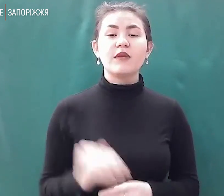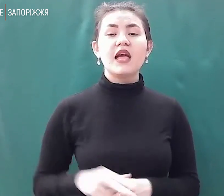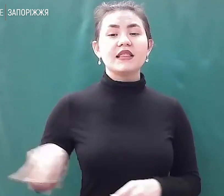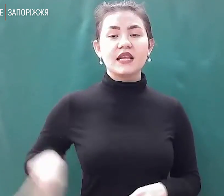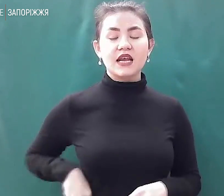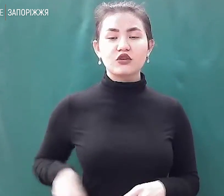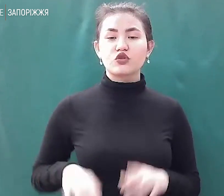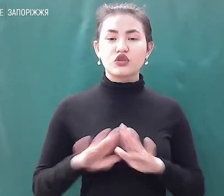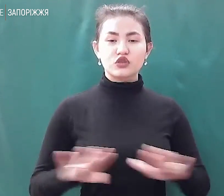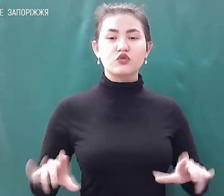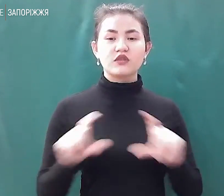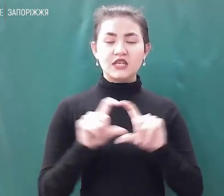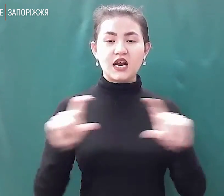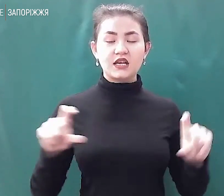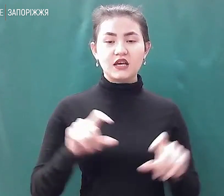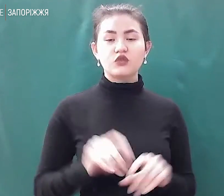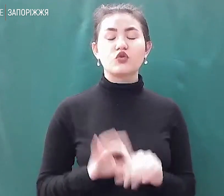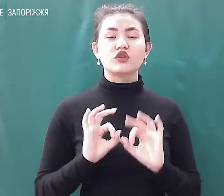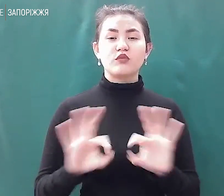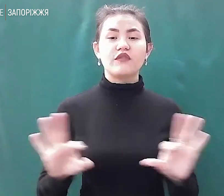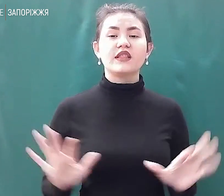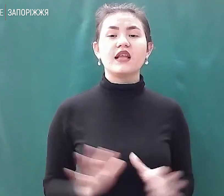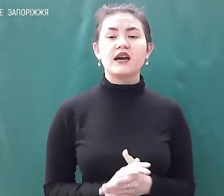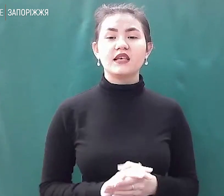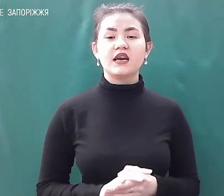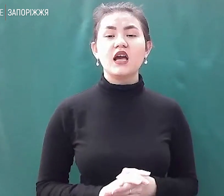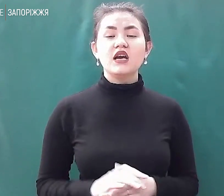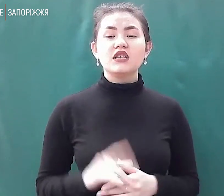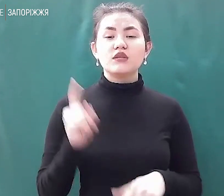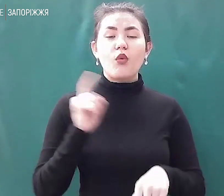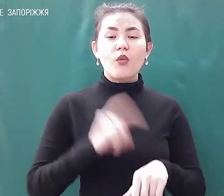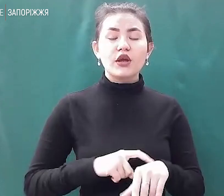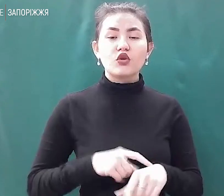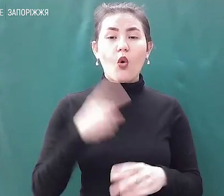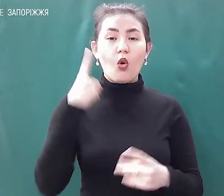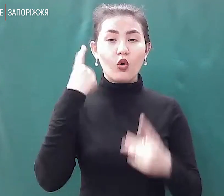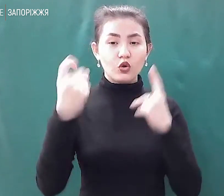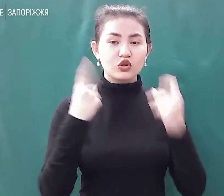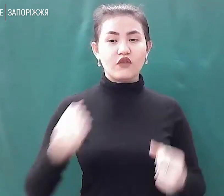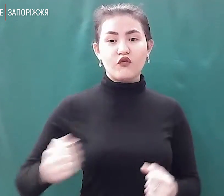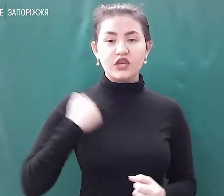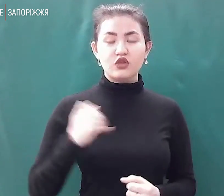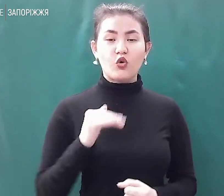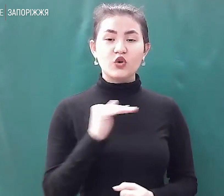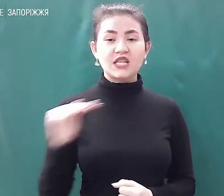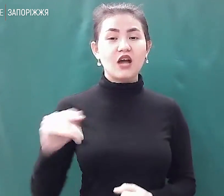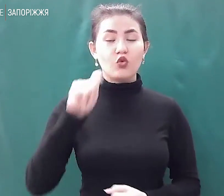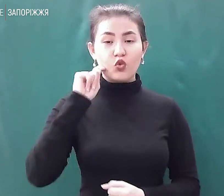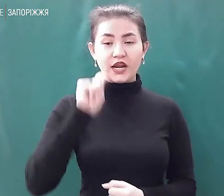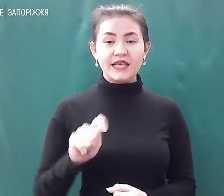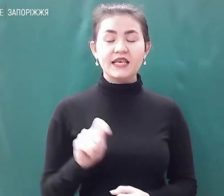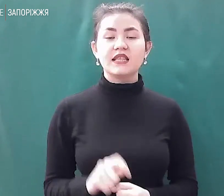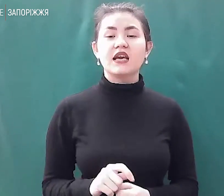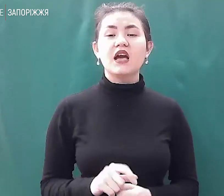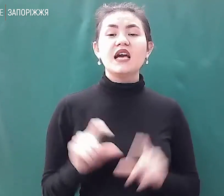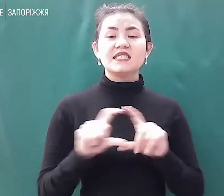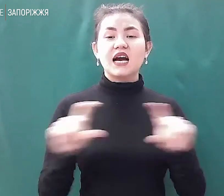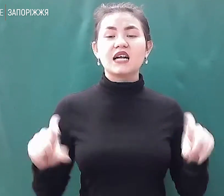навчального закладу розповідає, з моменту оголошення воєнного стану в Україні, у закладі планували організувати